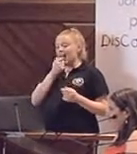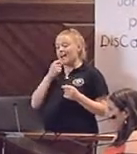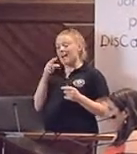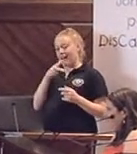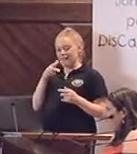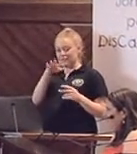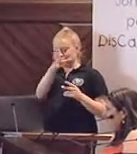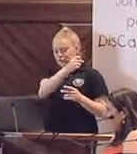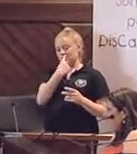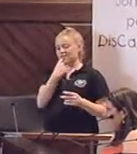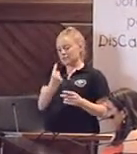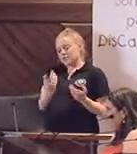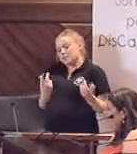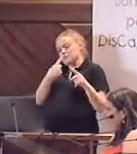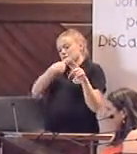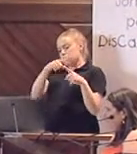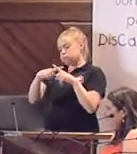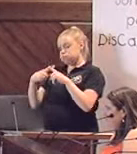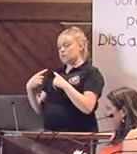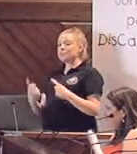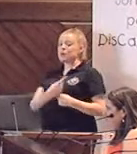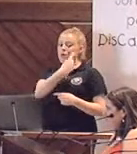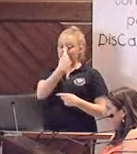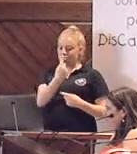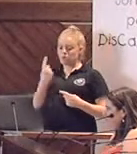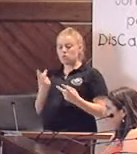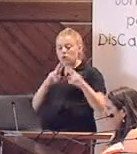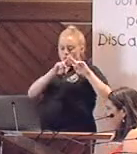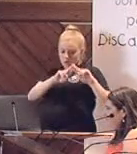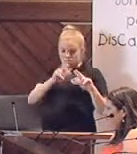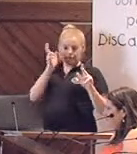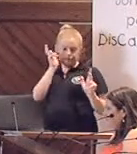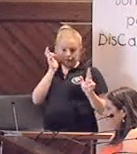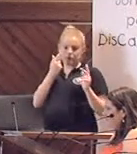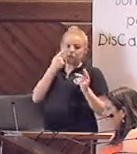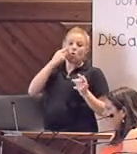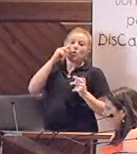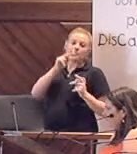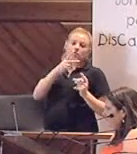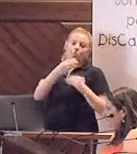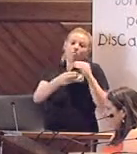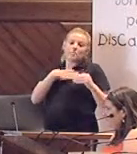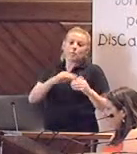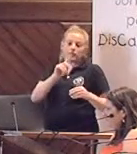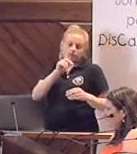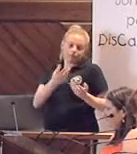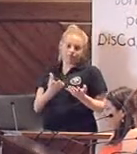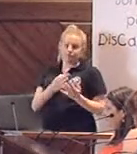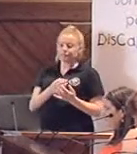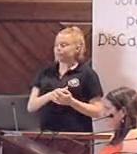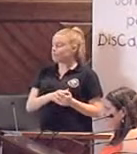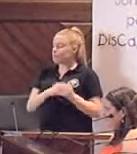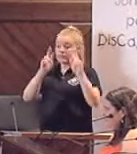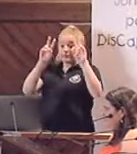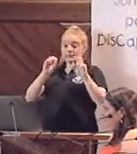nada en el tintero. Son muchas cosas, pero evidentemente cada una seguirá analizando y se verá lo que es factible y lo que no es factible. Y en relación